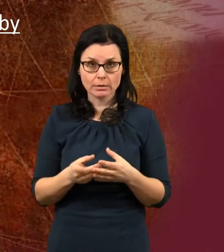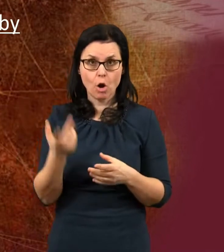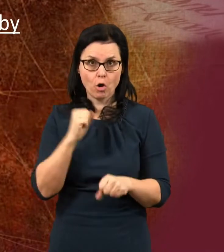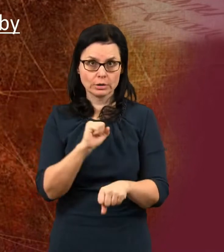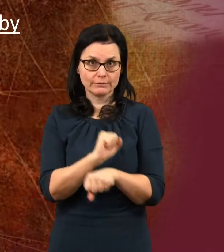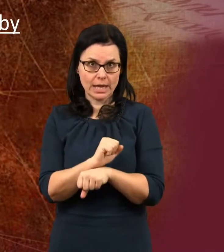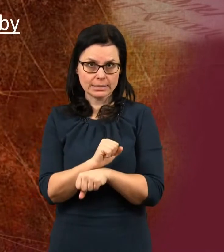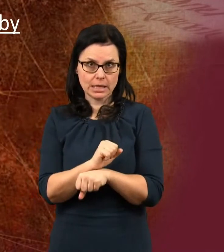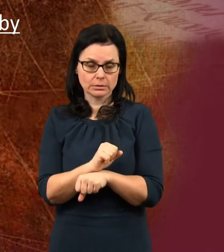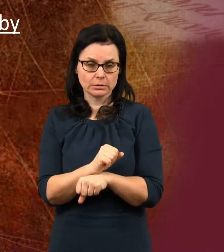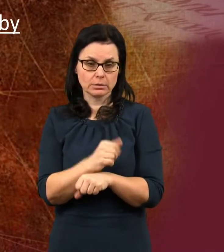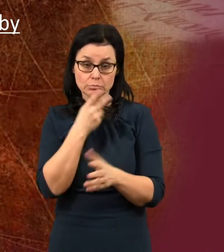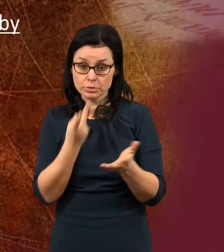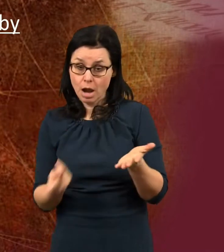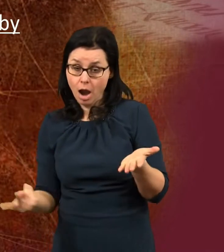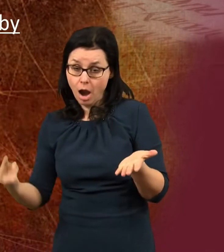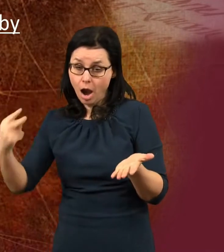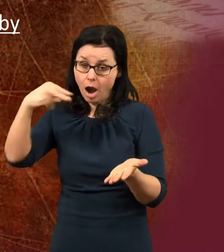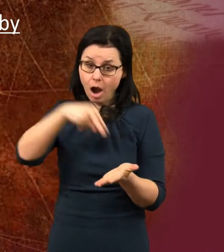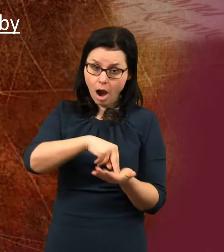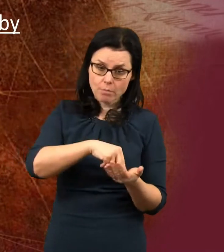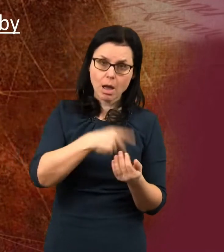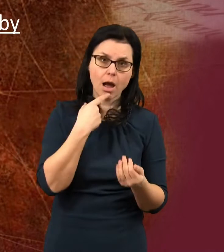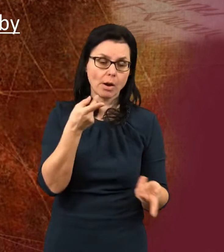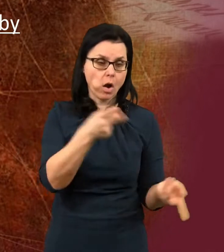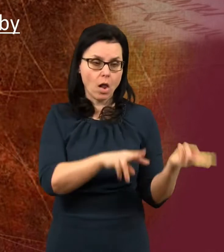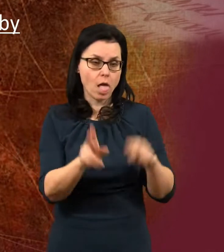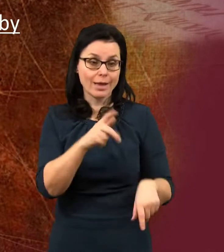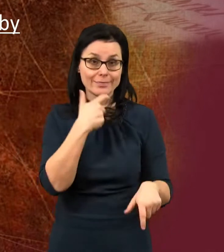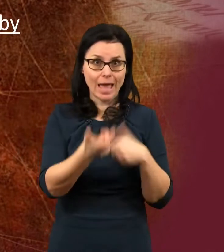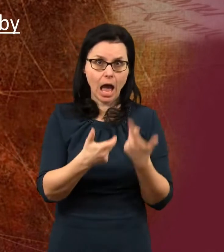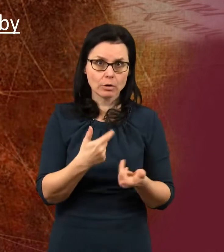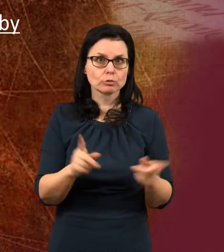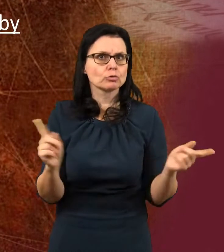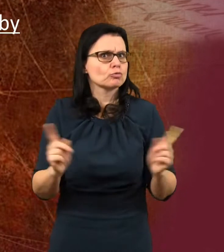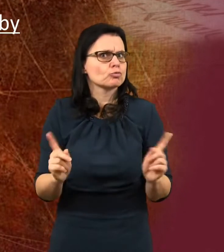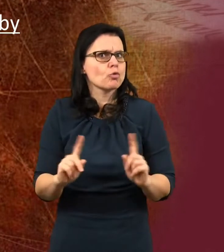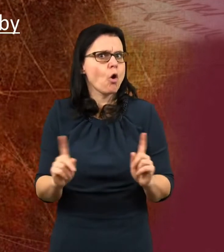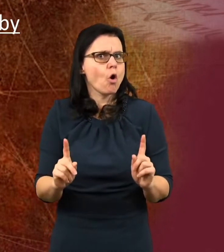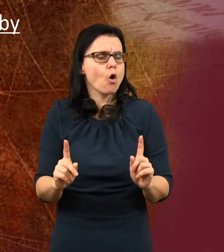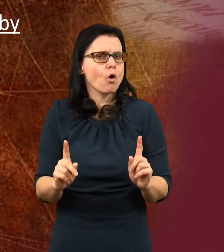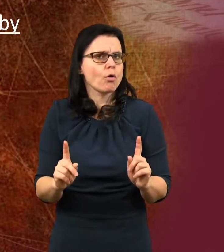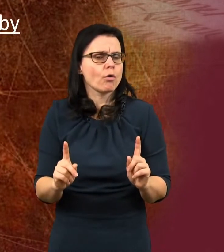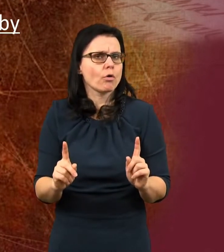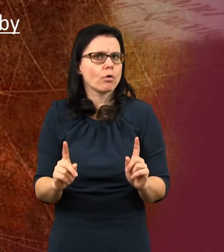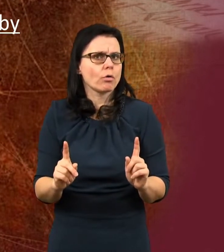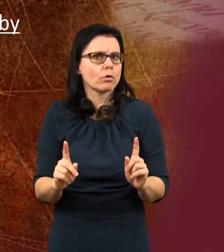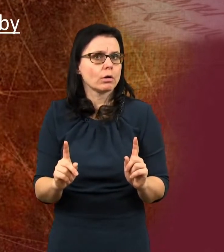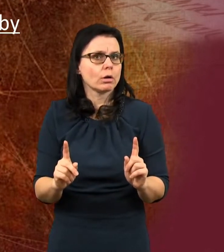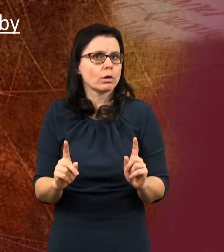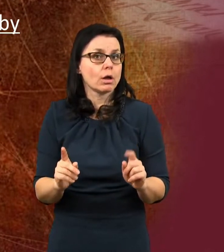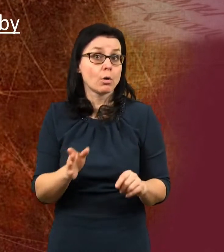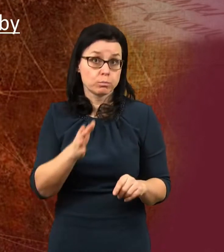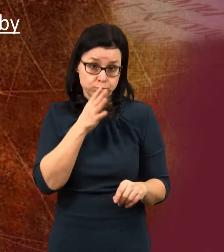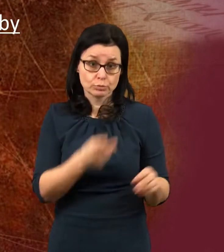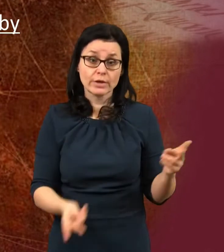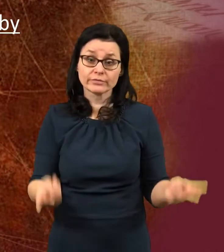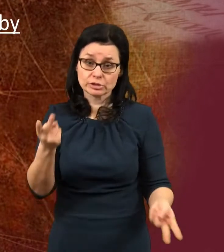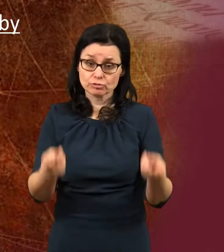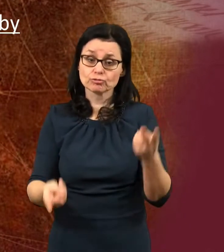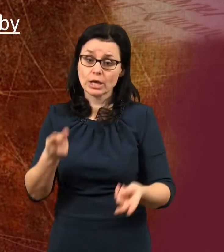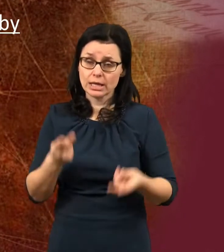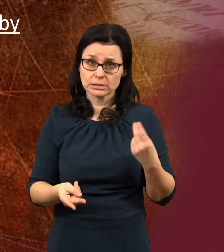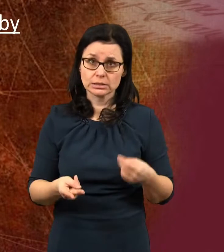Výjde, aby oklamal národy, ano, ty národy, které budou vzkříšené